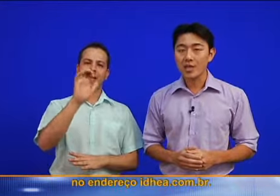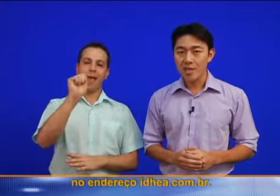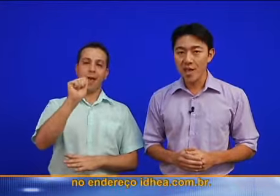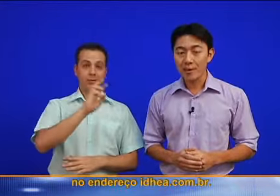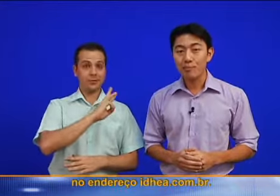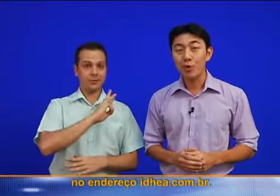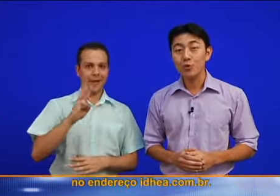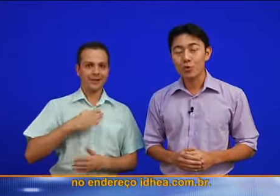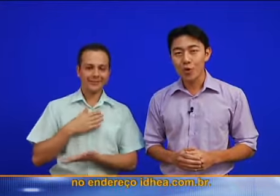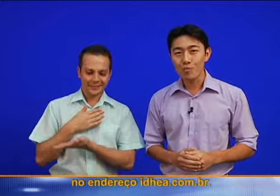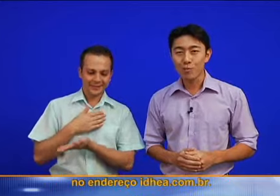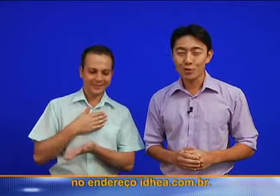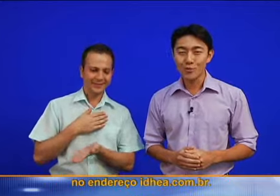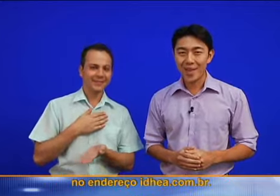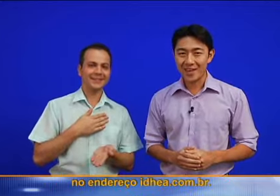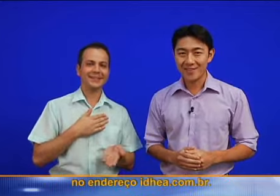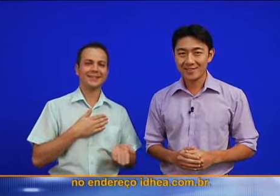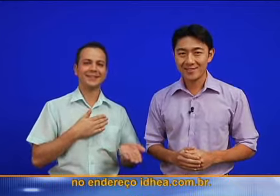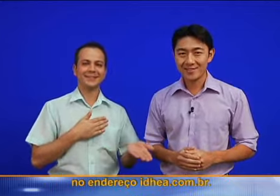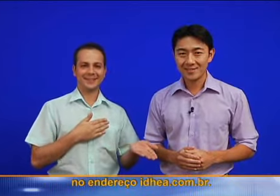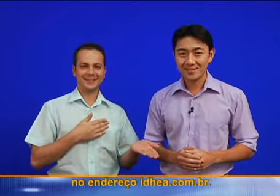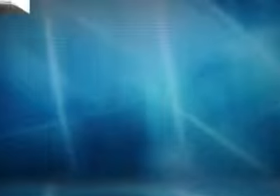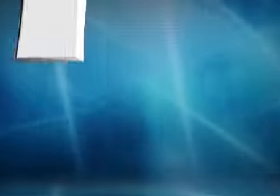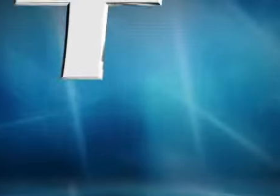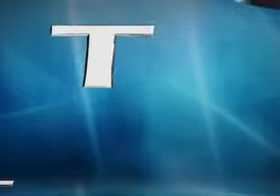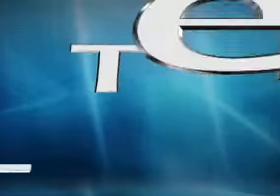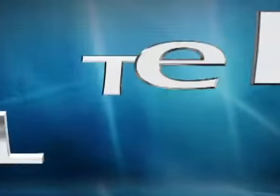endereço ideia.com.br